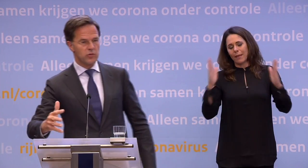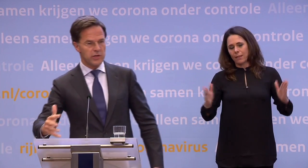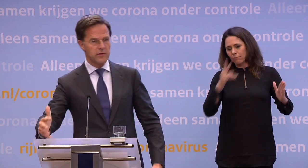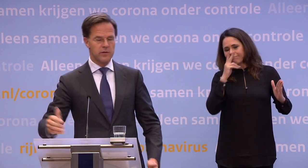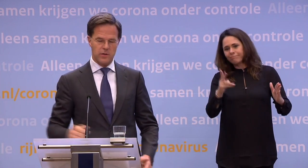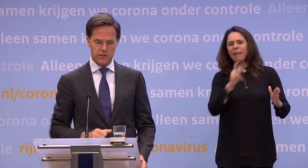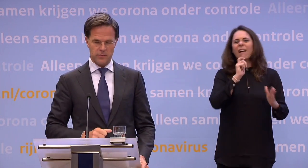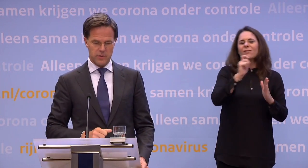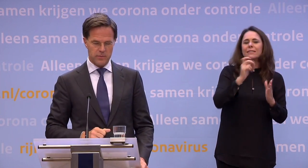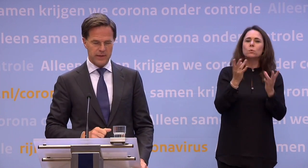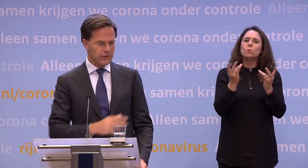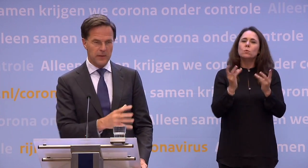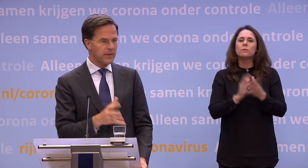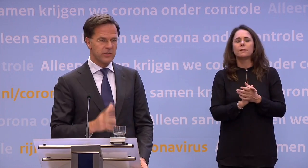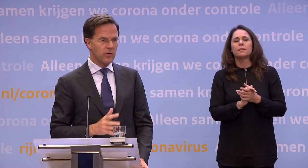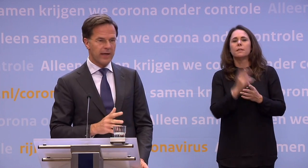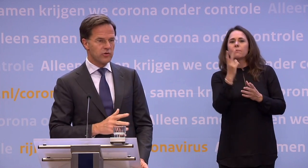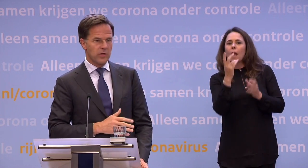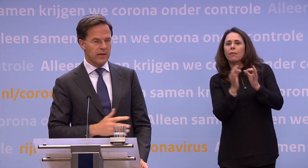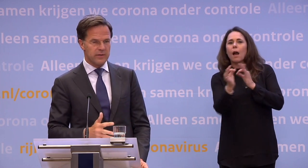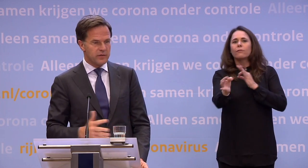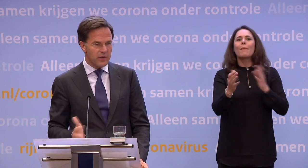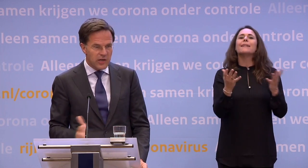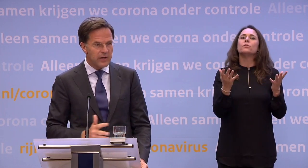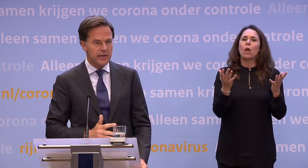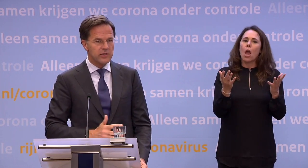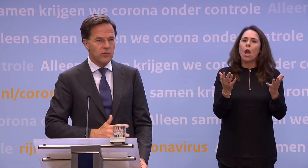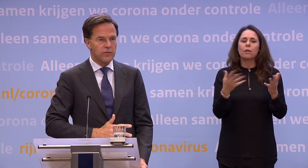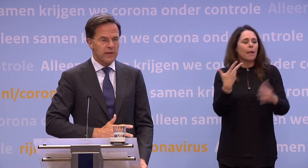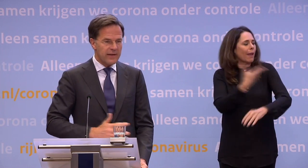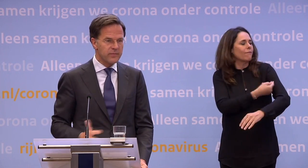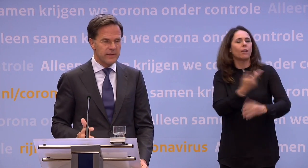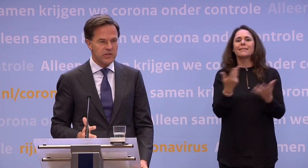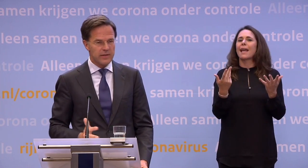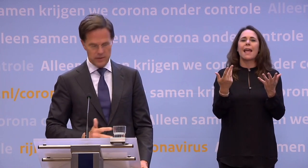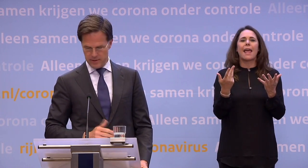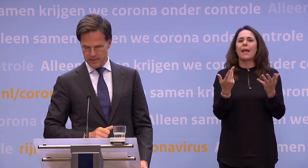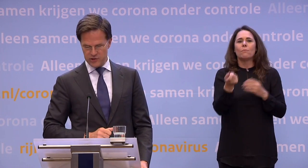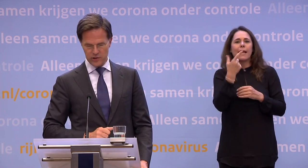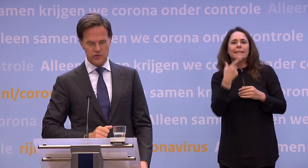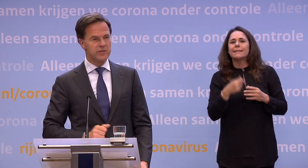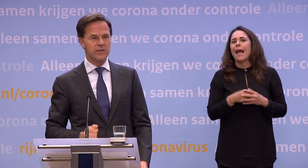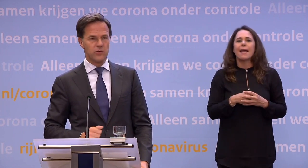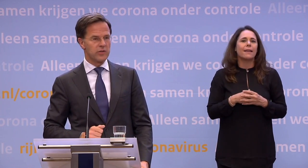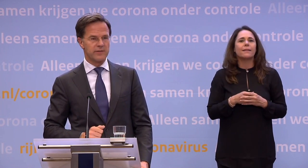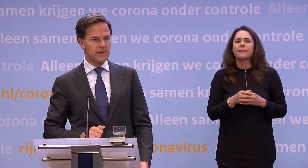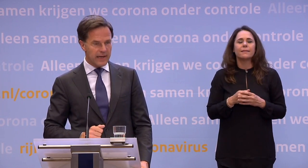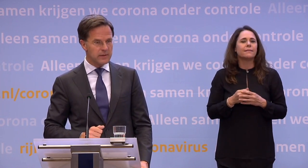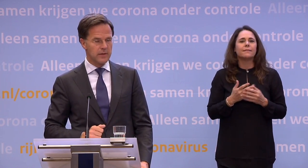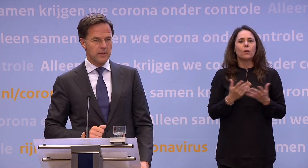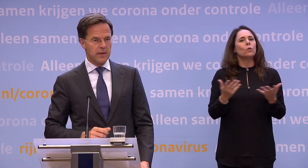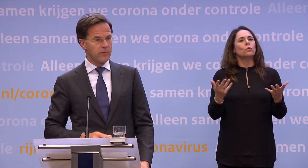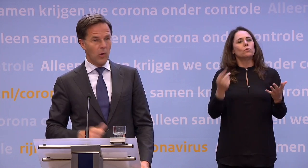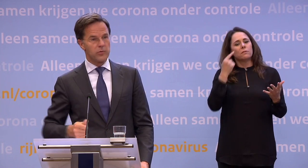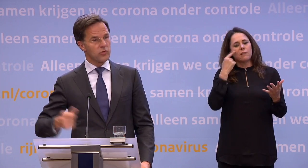die adviezen. Hoe zit het? Bij die anderhalf meter zal gelden zolang er niet een vaccin is... ...of een echte medicijn is de kans dat je die kan loslaten